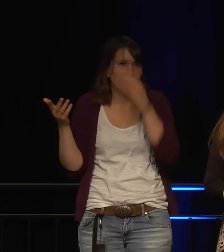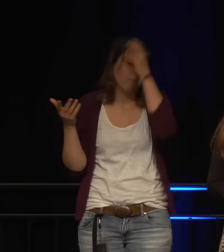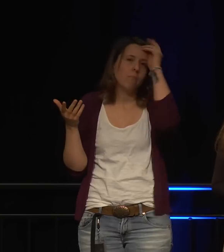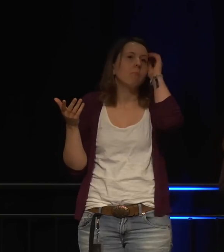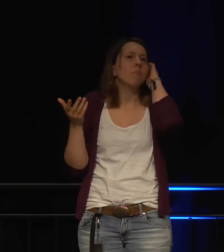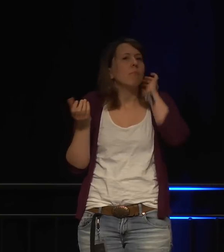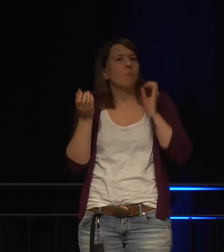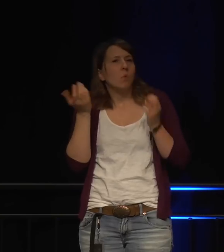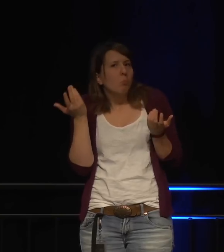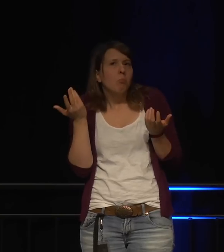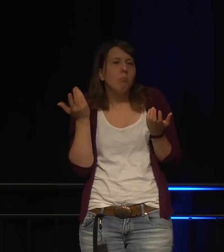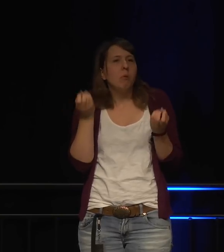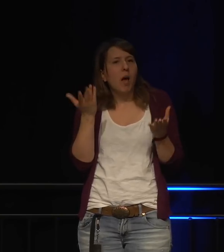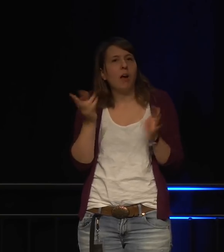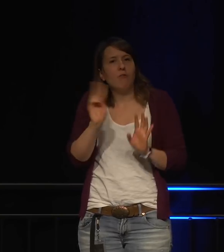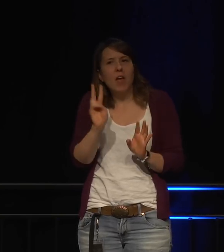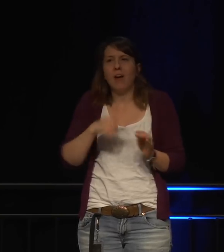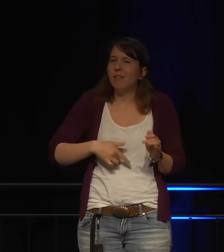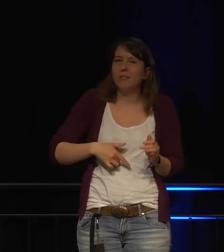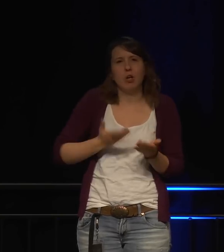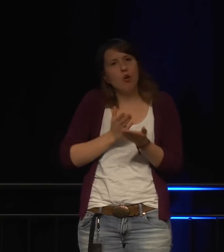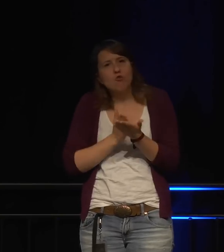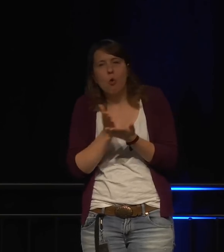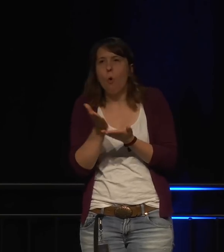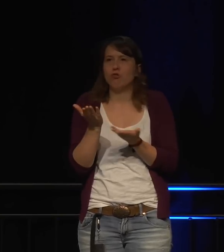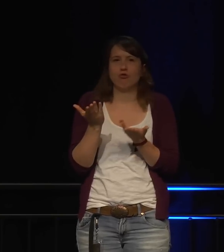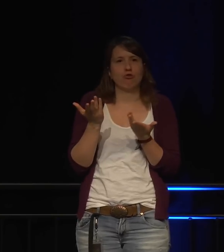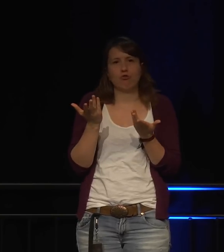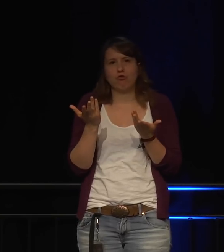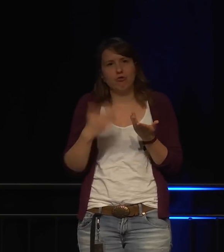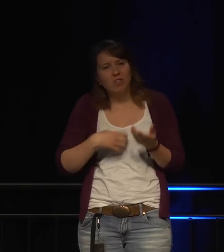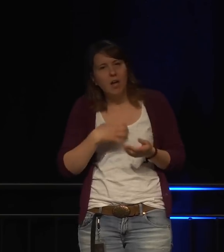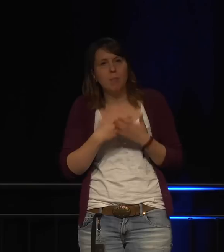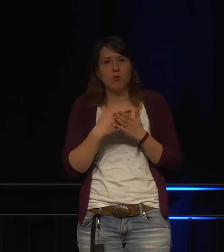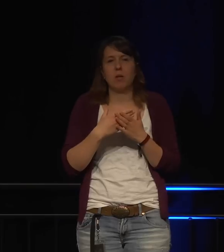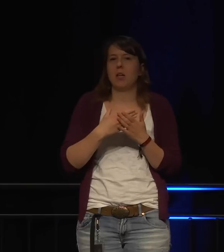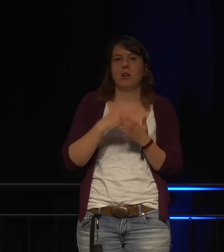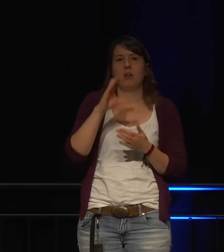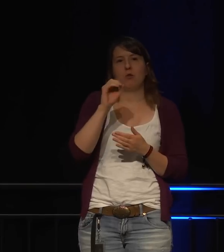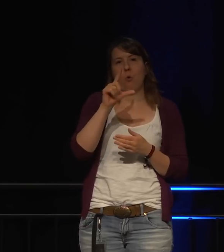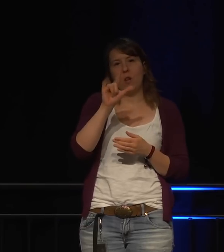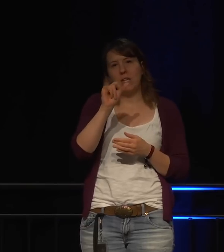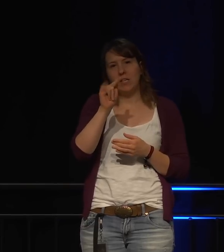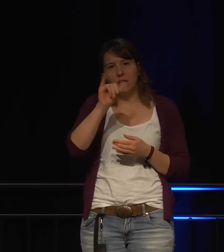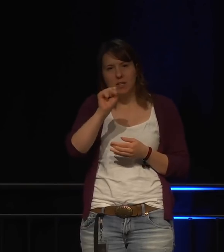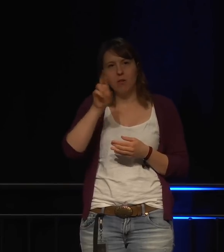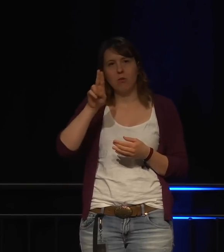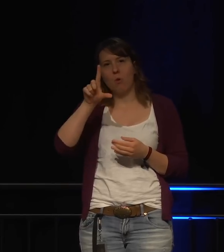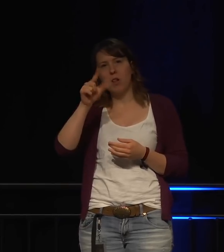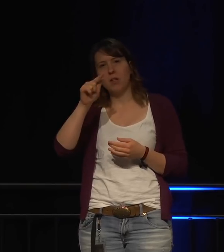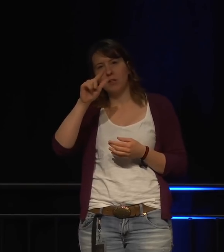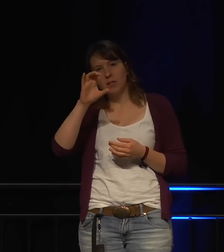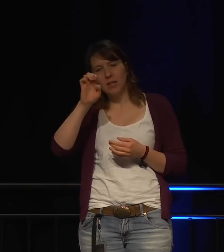Diese Sachen könnten sehr hilfreich sein für Leute mit chronischen Krankheiten.